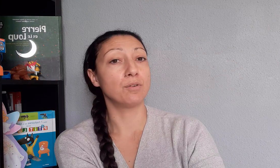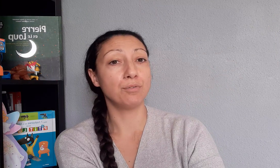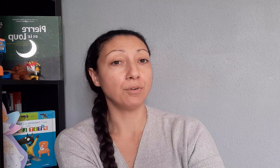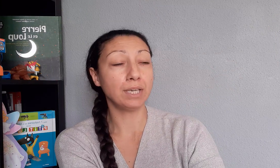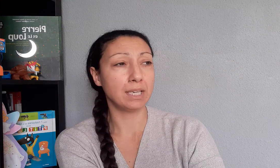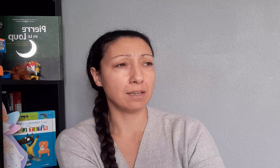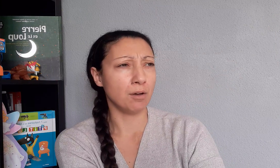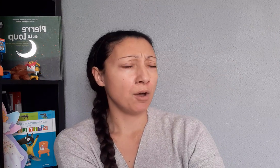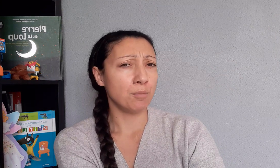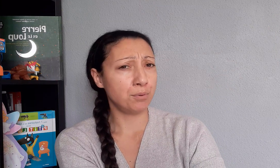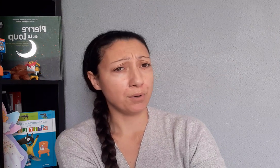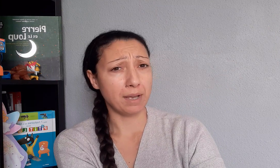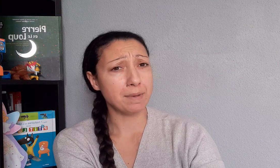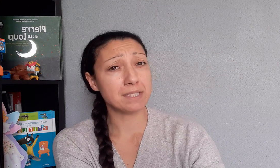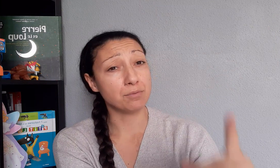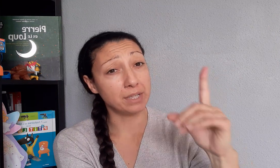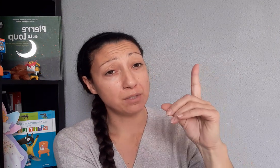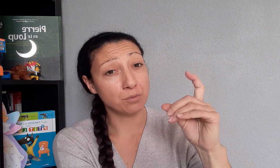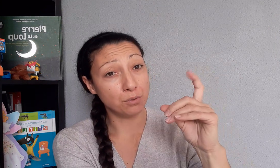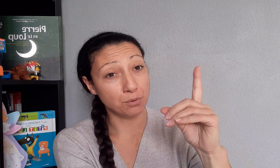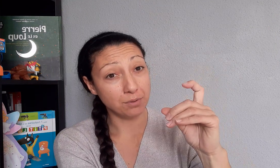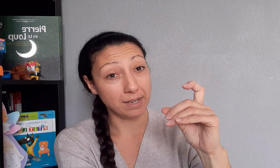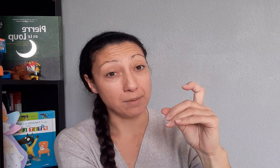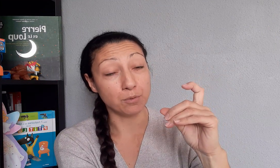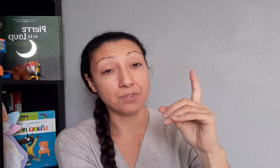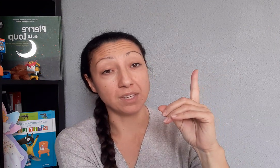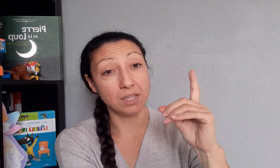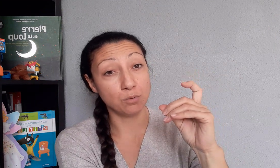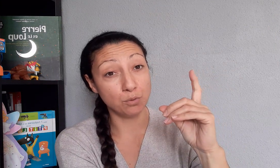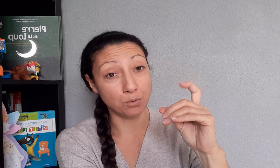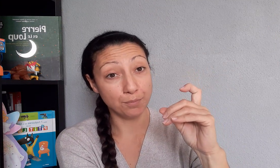enfants qui pleuraient parce qu'ils voulaient de l'eau et ils m'ont signé de l'eau.